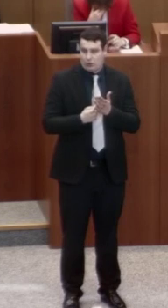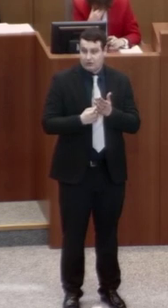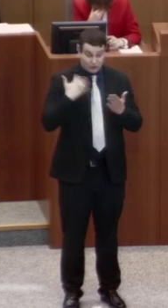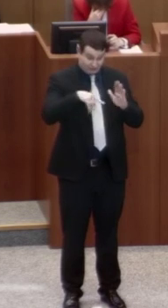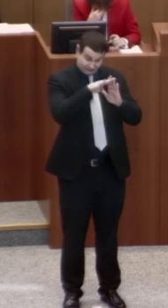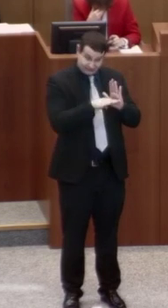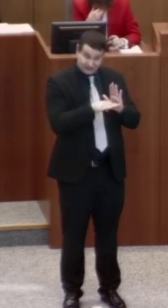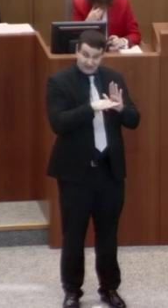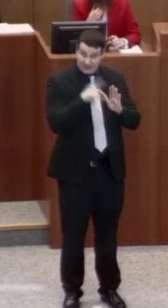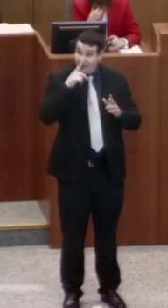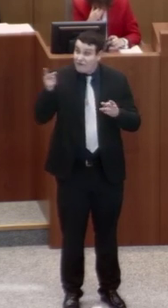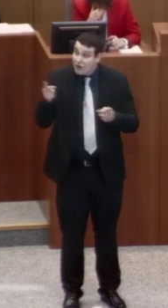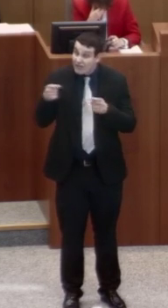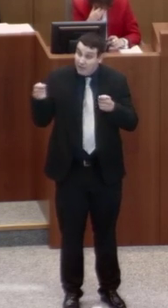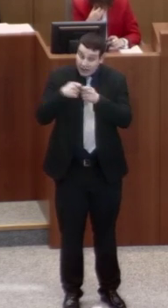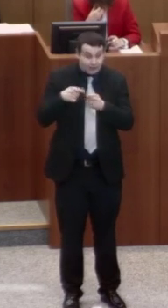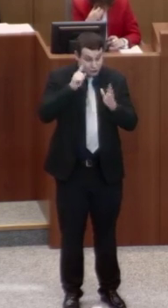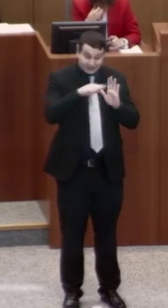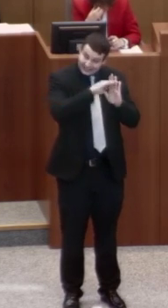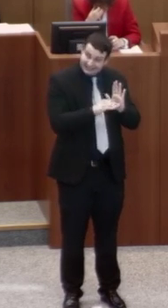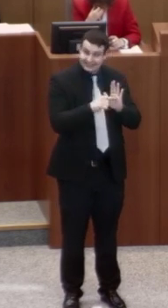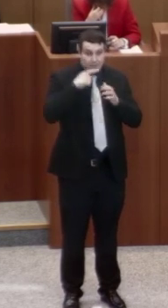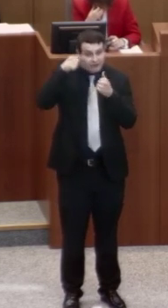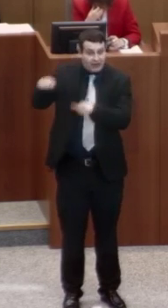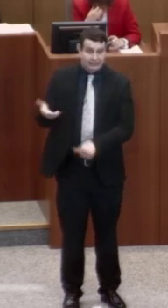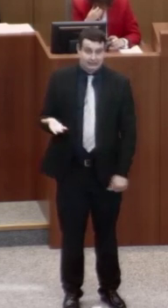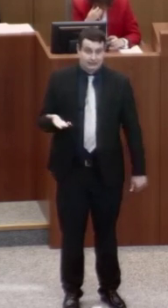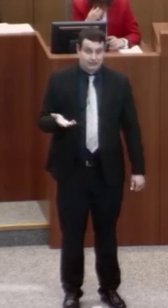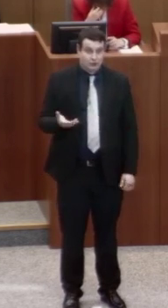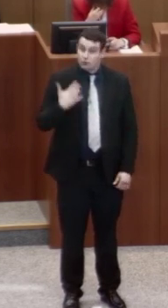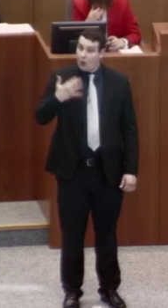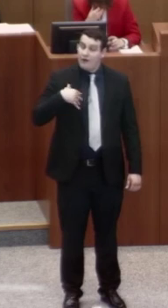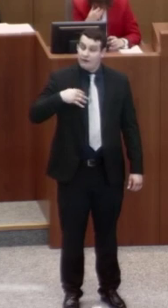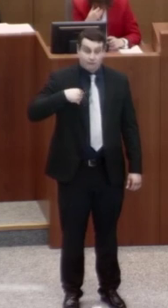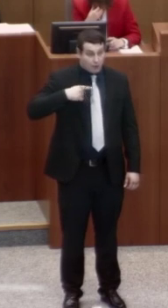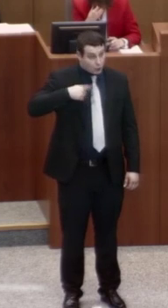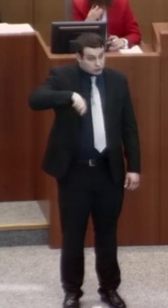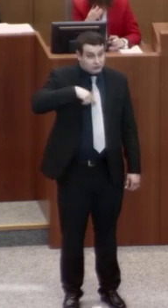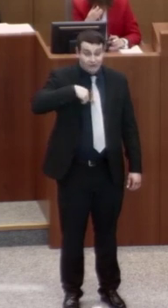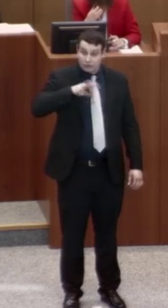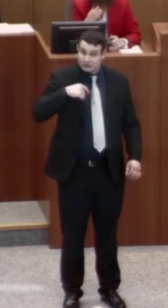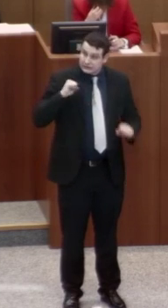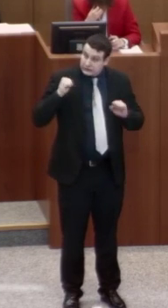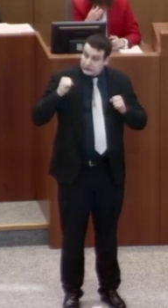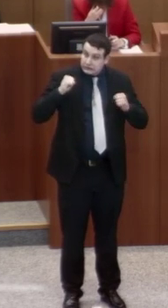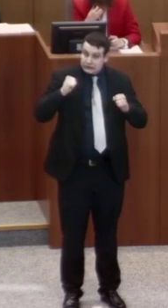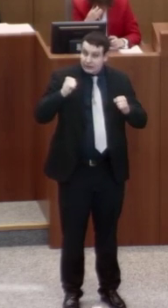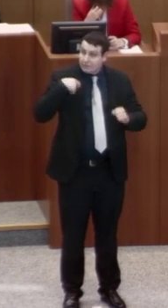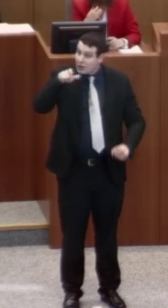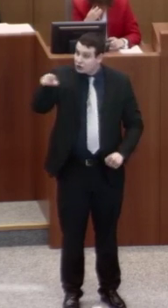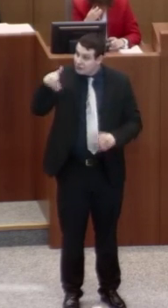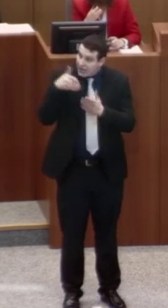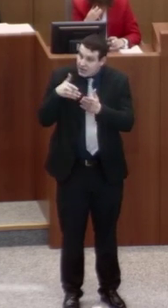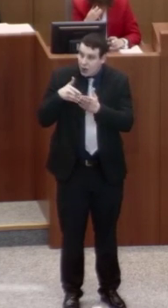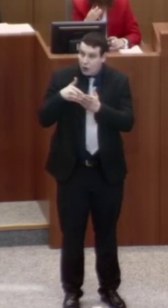Richtlinie bei Fördervergaben. Das alles bildet einen wichtigen Strang bei unseren Anstrengungen, Menschen mit Beeinträchtigung